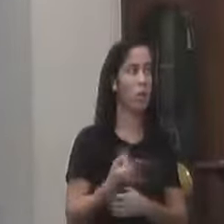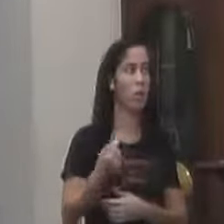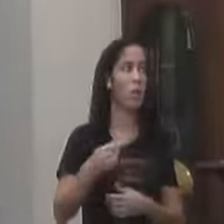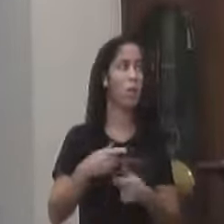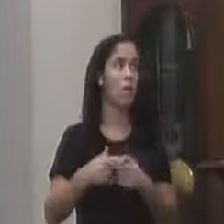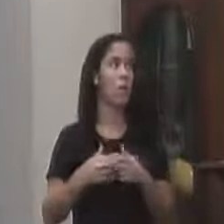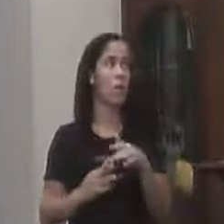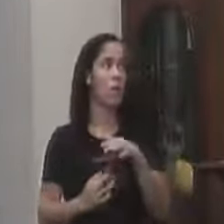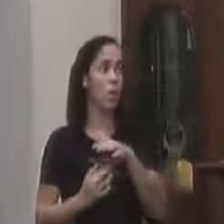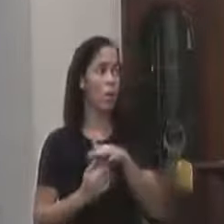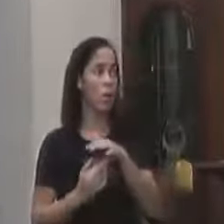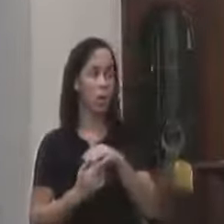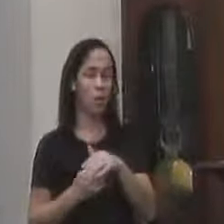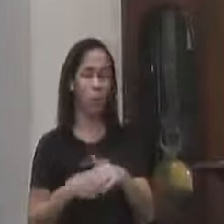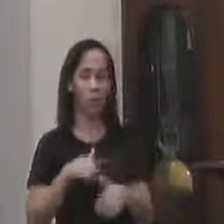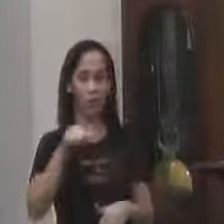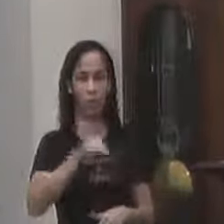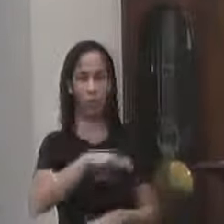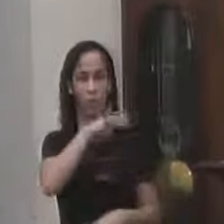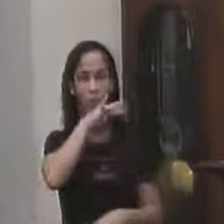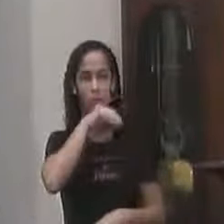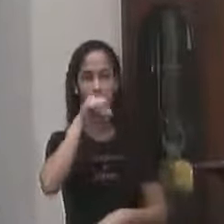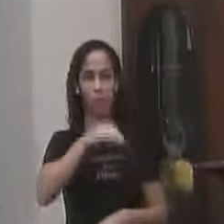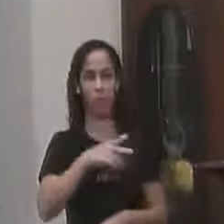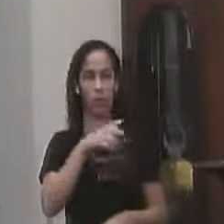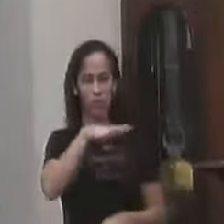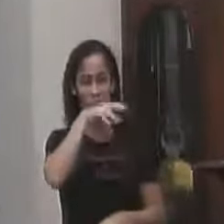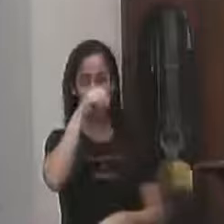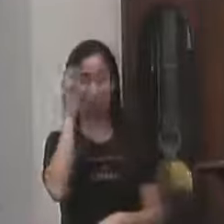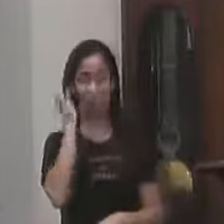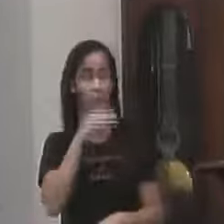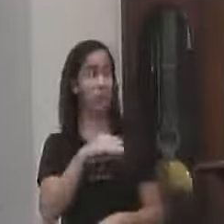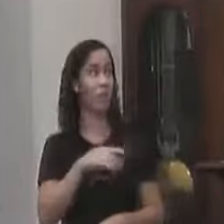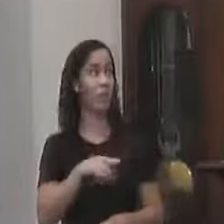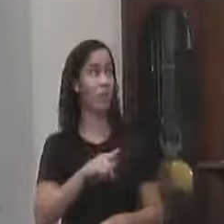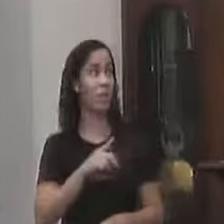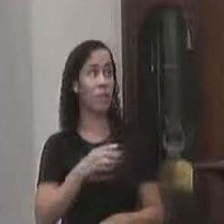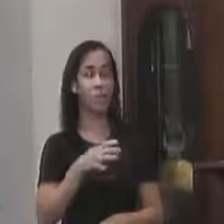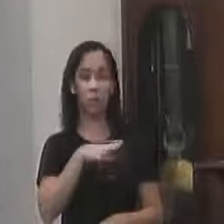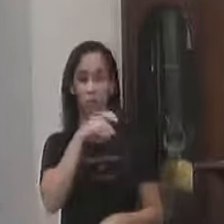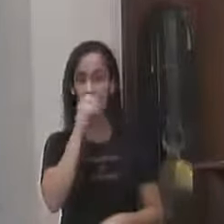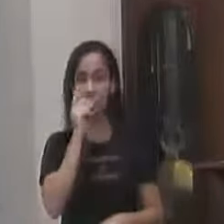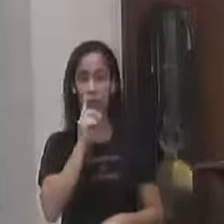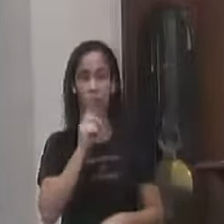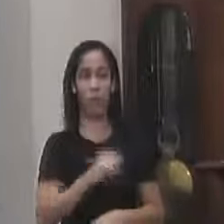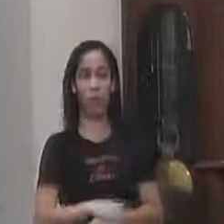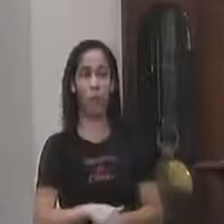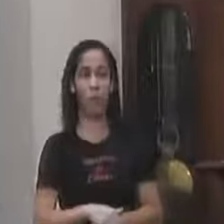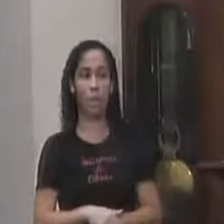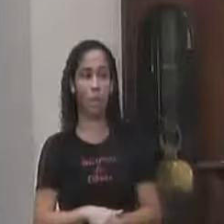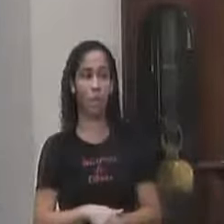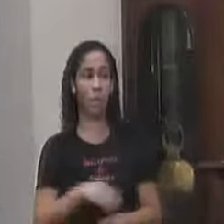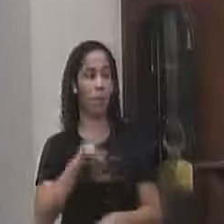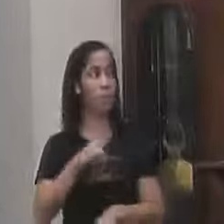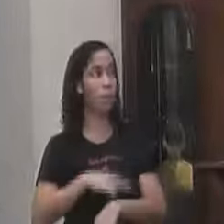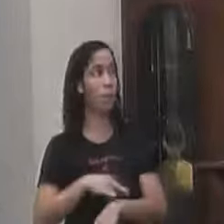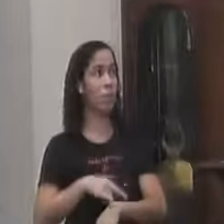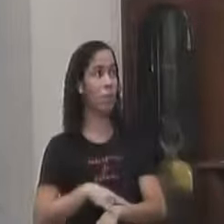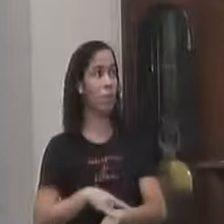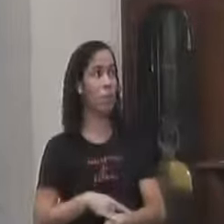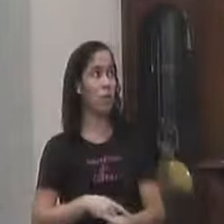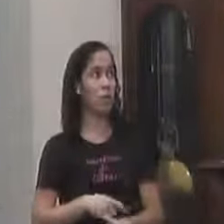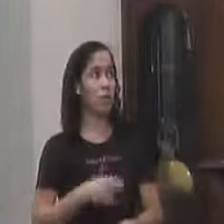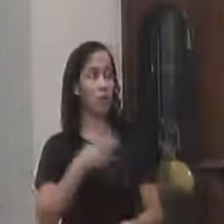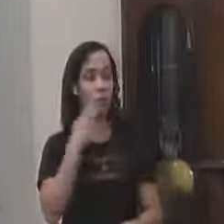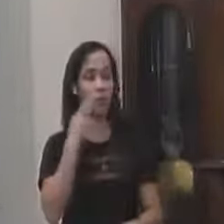aquela rodoviária Caquética E fedorenta E vai falar Que a rodoviária Cheira bem Que não cheira não Vai no banheiro Para tu ver o cheiro